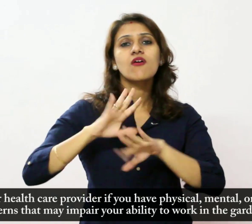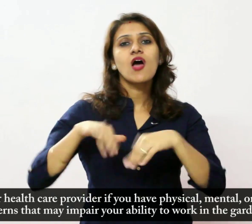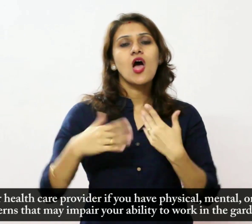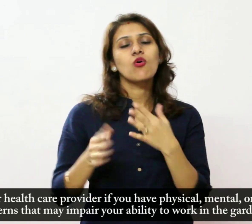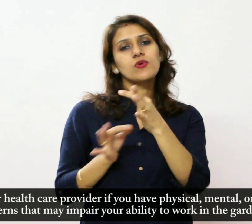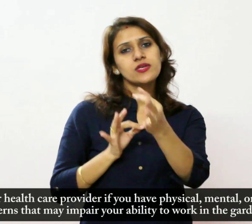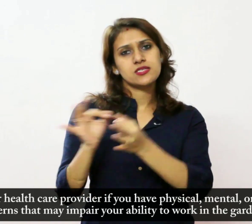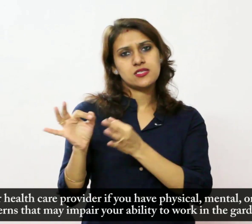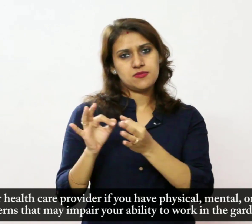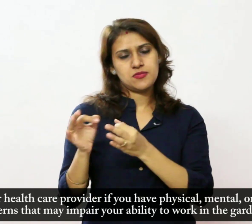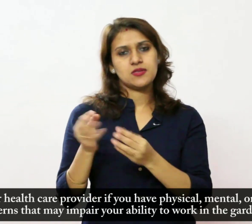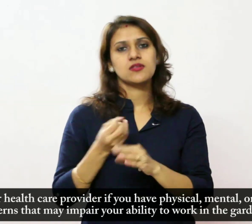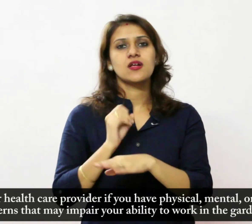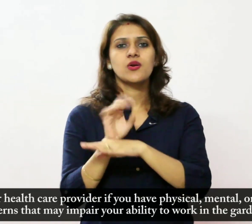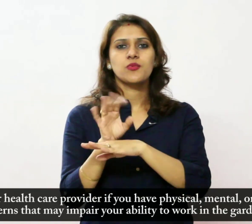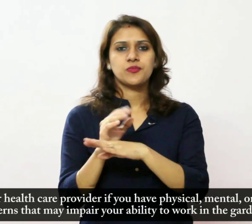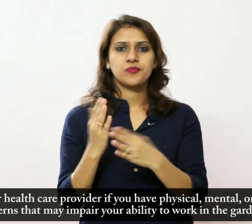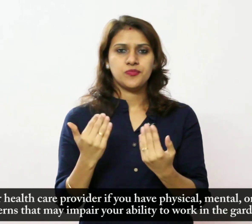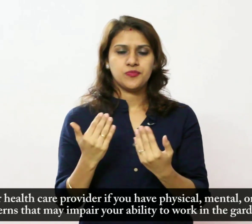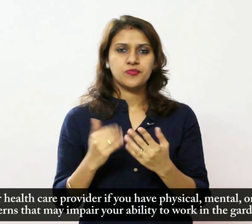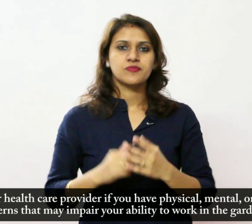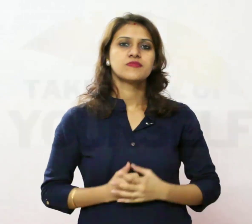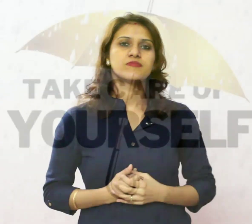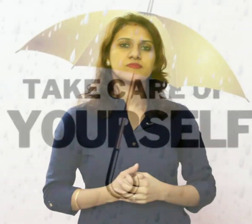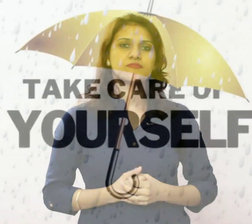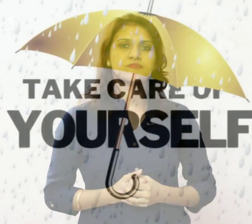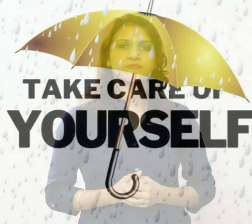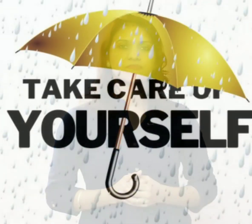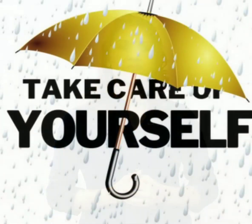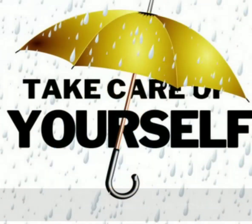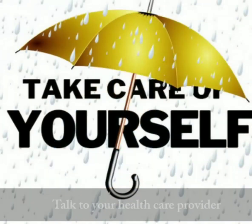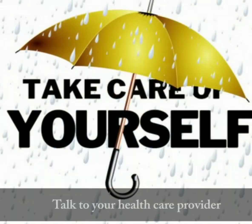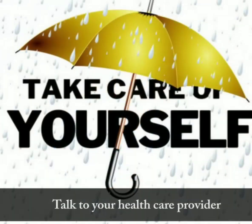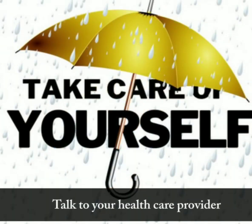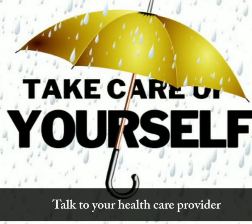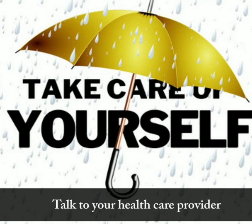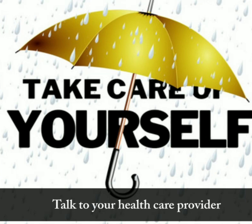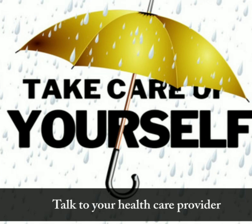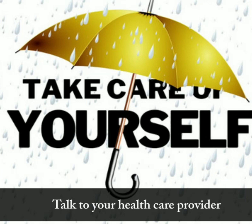स्वास्त देखभाल प्रदाता से बात करें